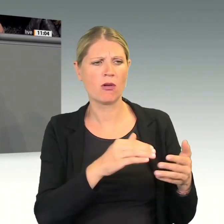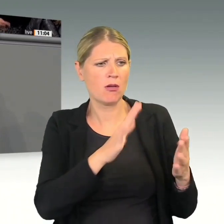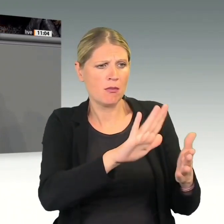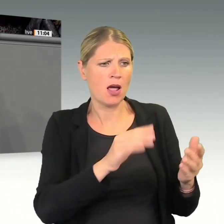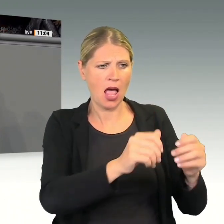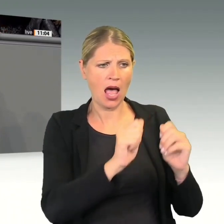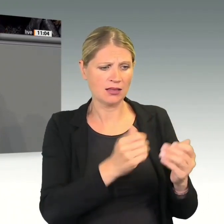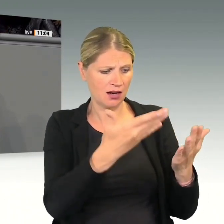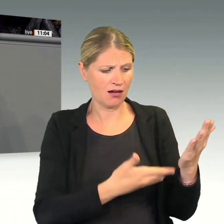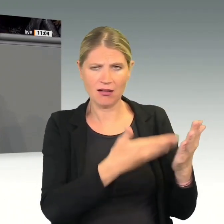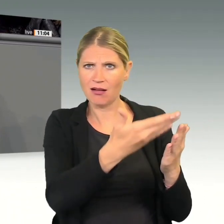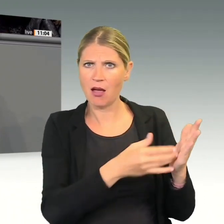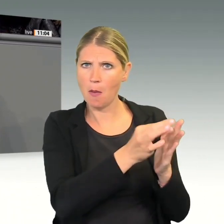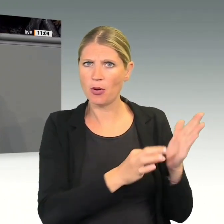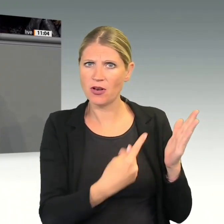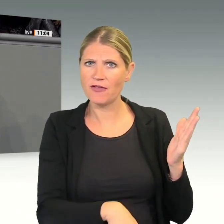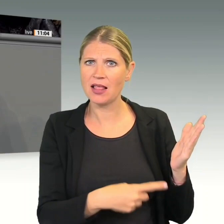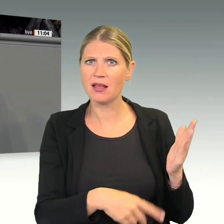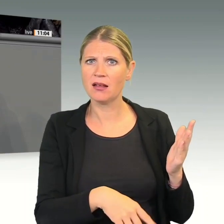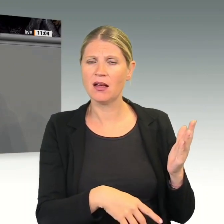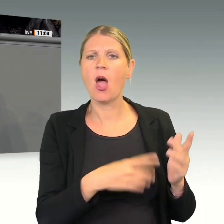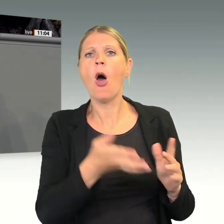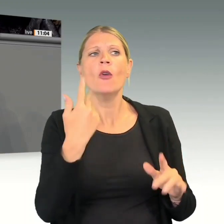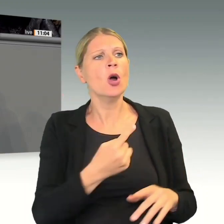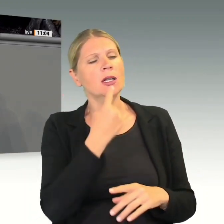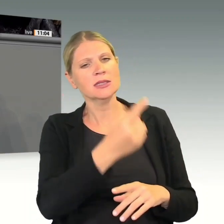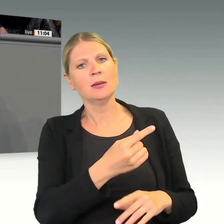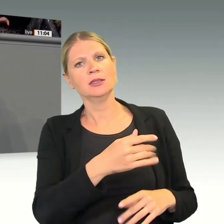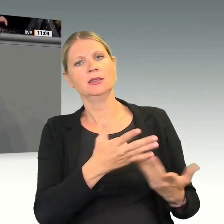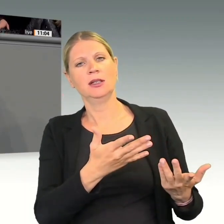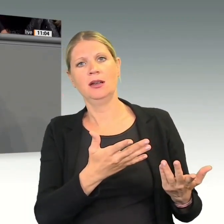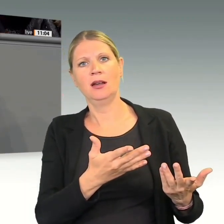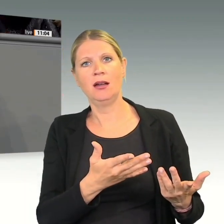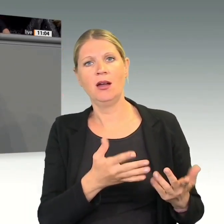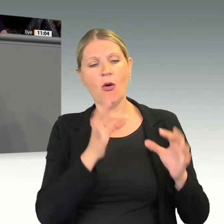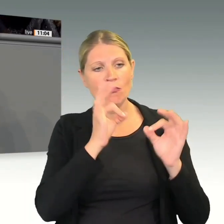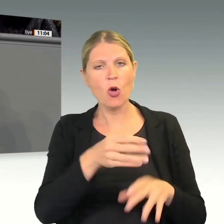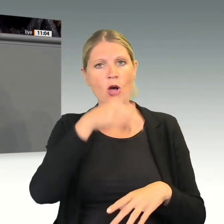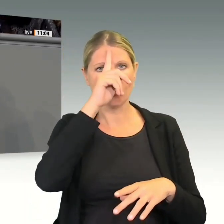einmal die Interessenvertreter der deutschen Bauern. Das sind mittlerweile wir von der AfD.